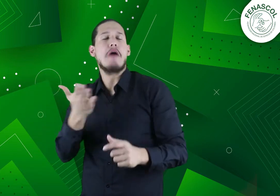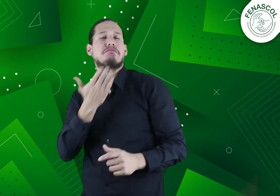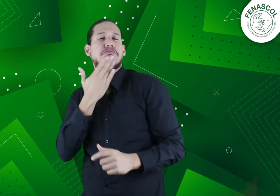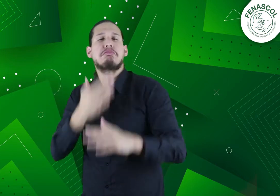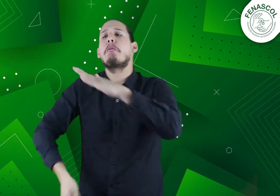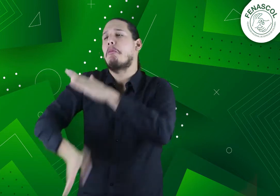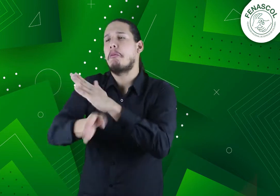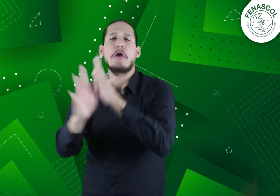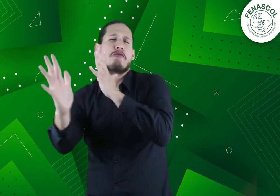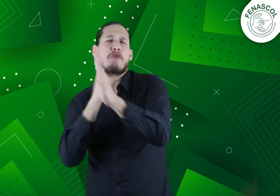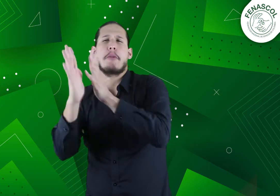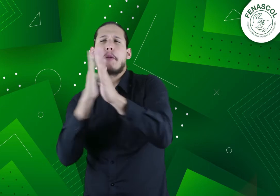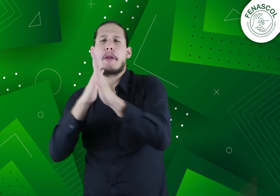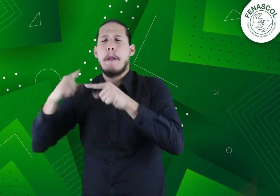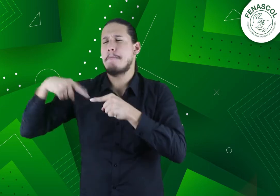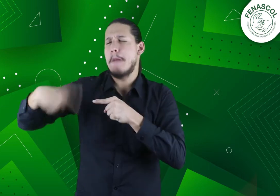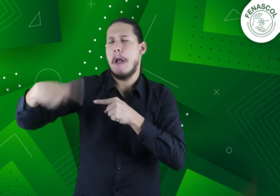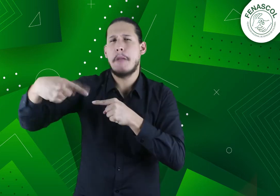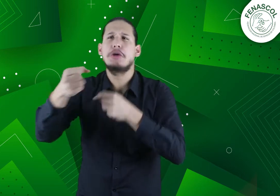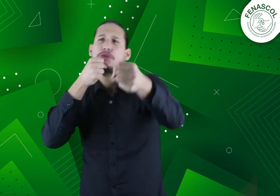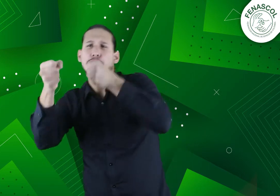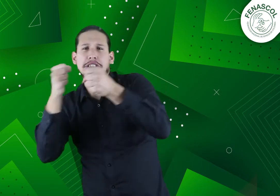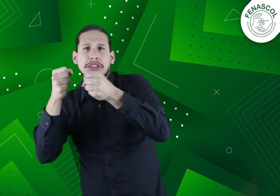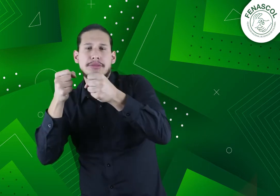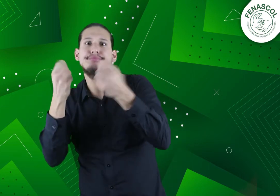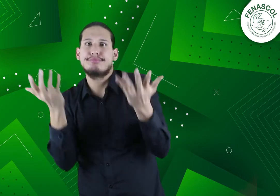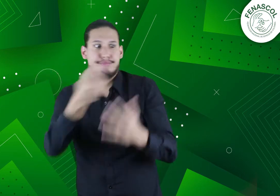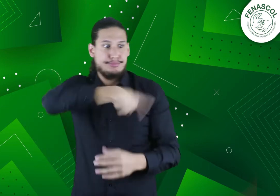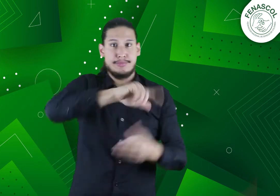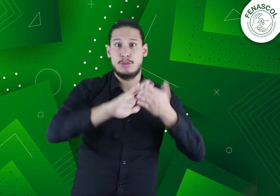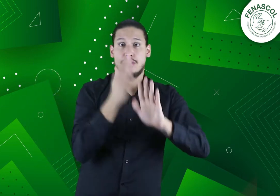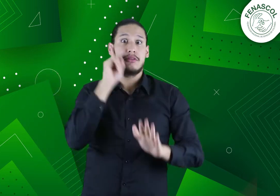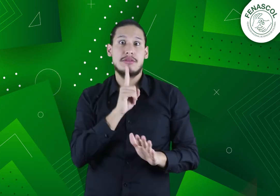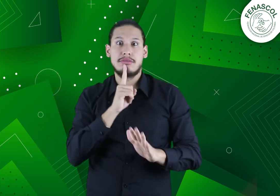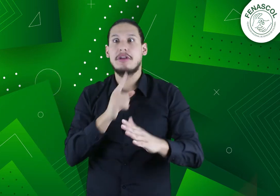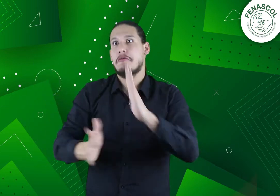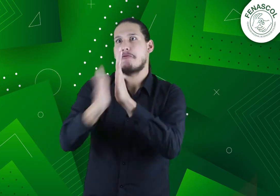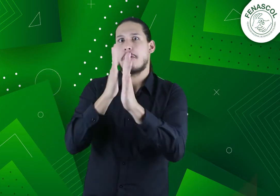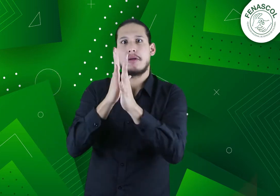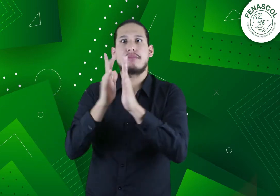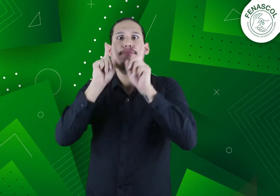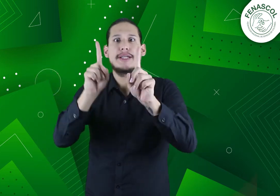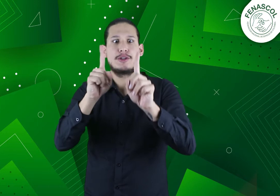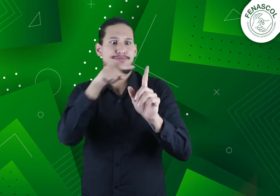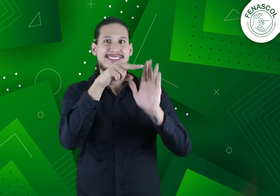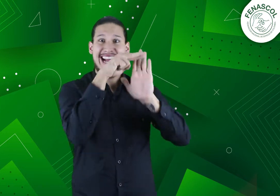las noticias continuarán para el público en general y la población sorda también debería seguir accediendo a esta información.